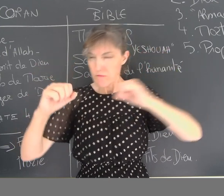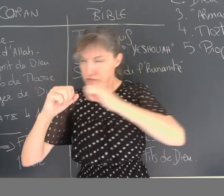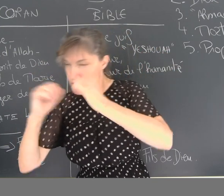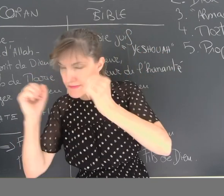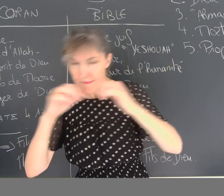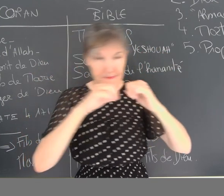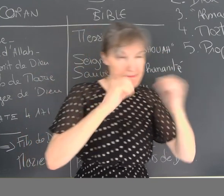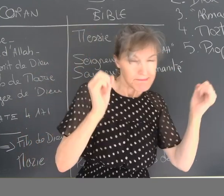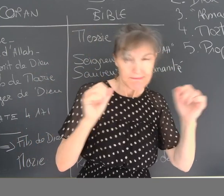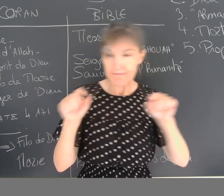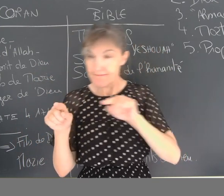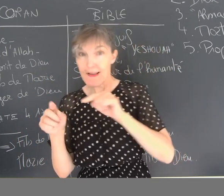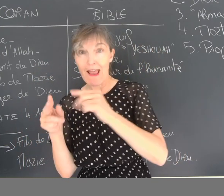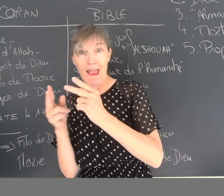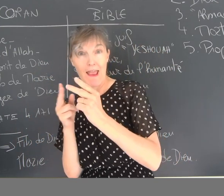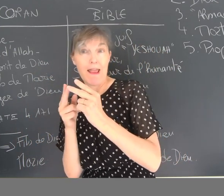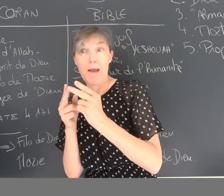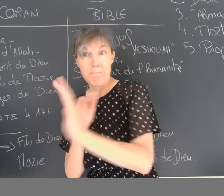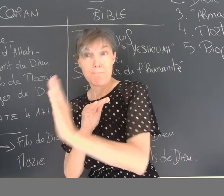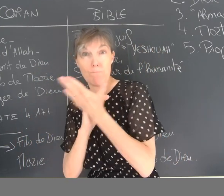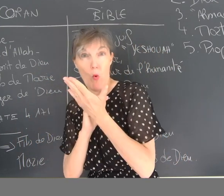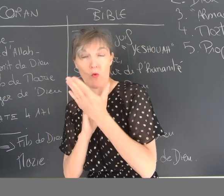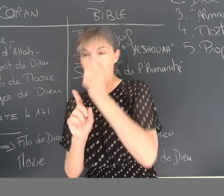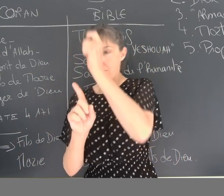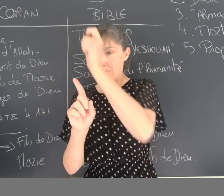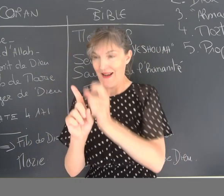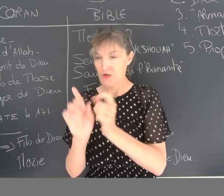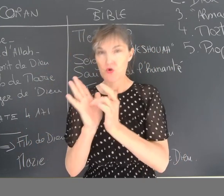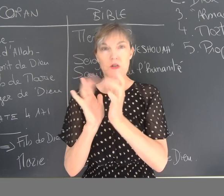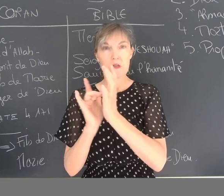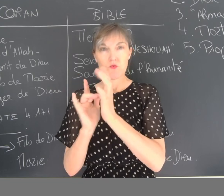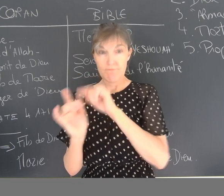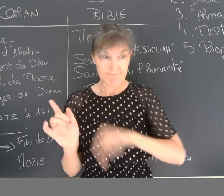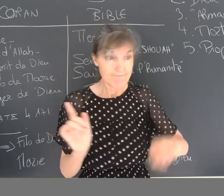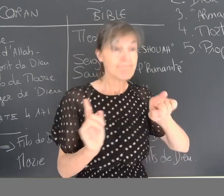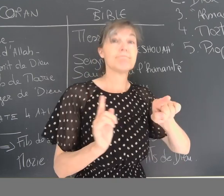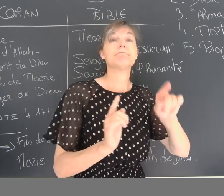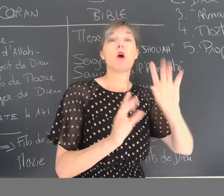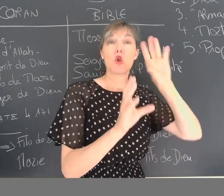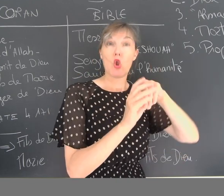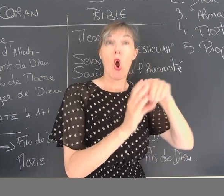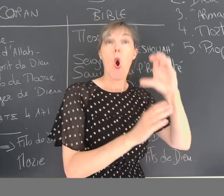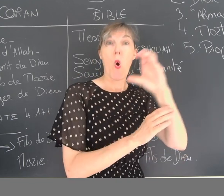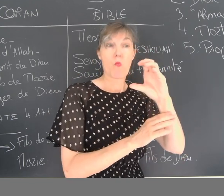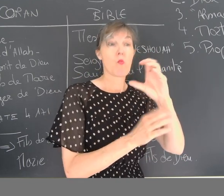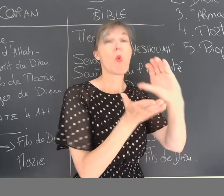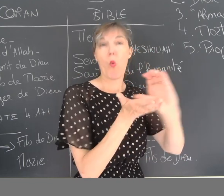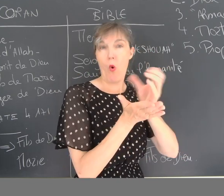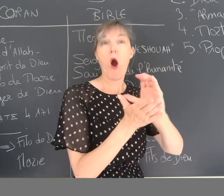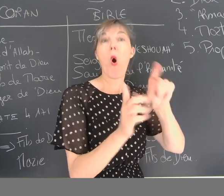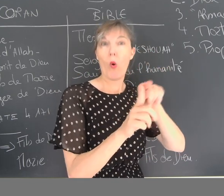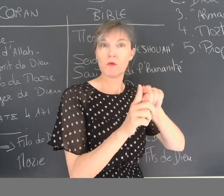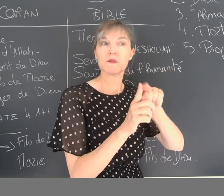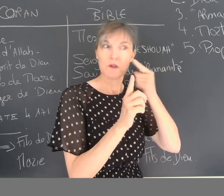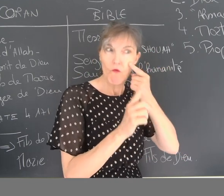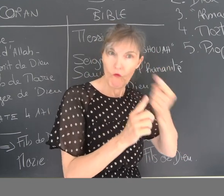Donc, à l'intérieur de ces deux textes sacrés, on peut dire sacrés, on parle de la même personne, c'est-à-dire de Jésus-Christ.